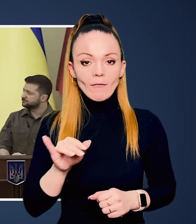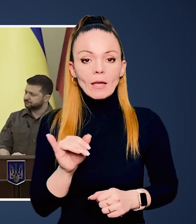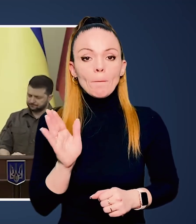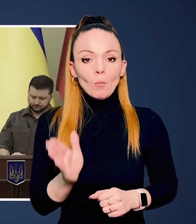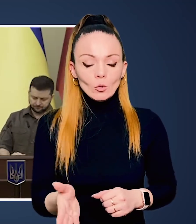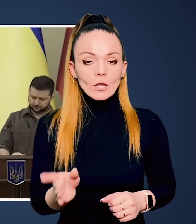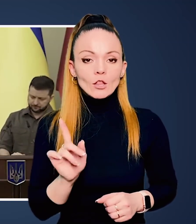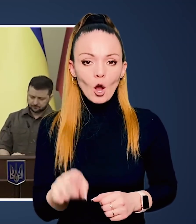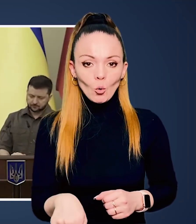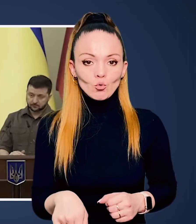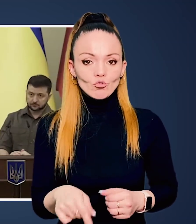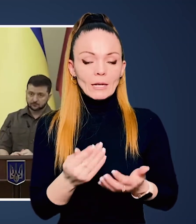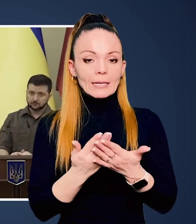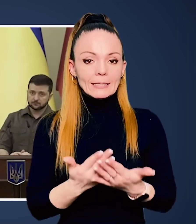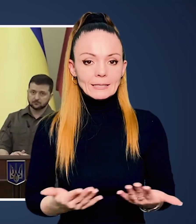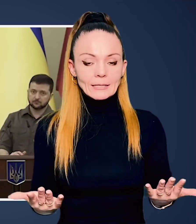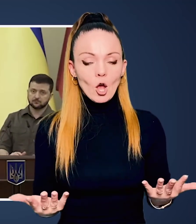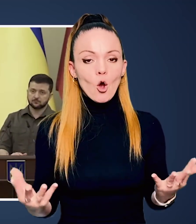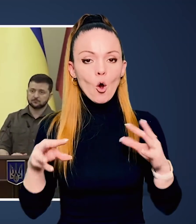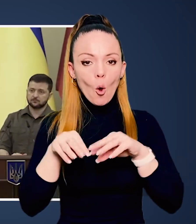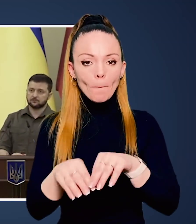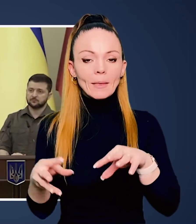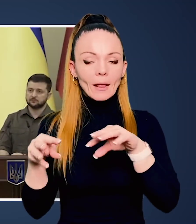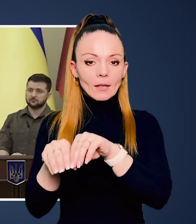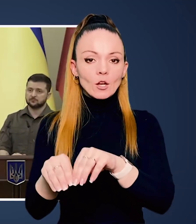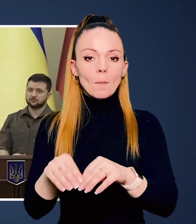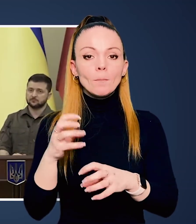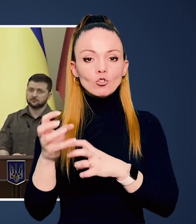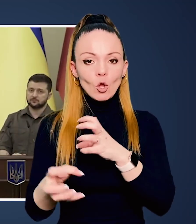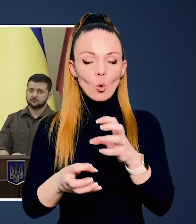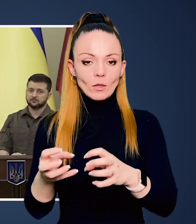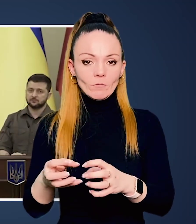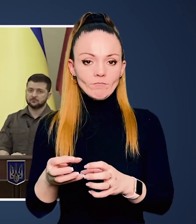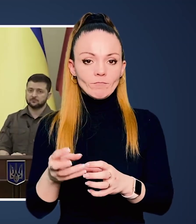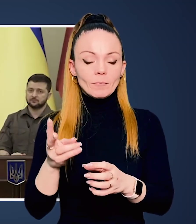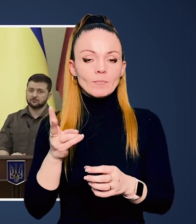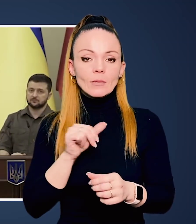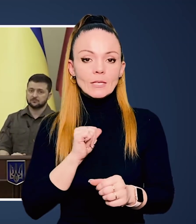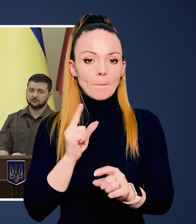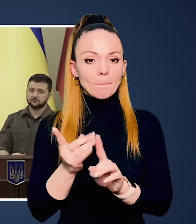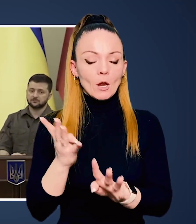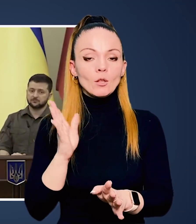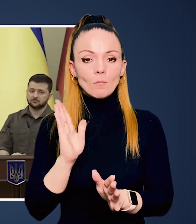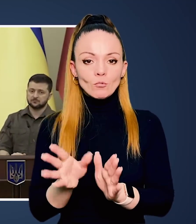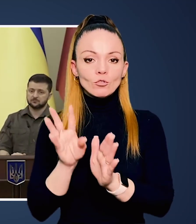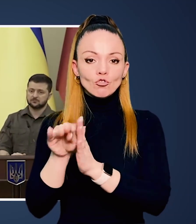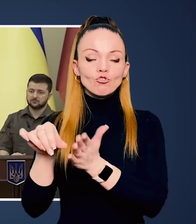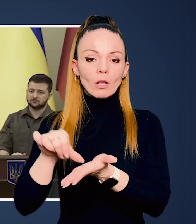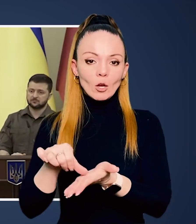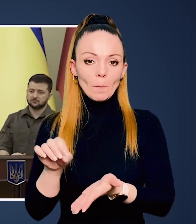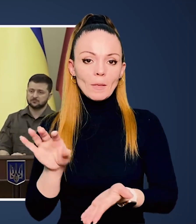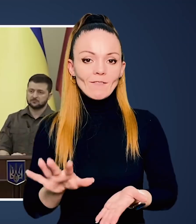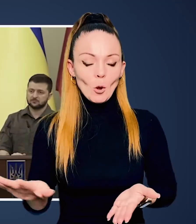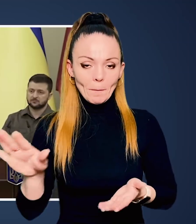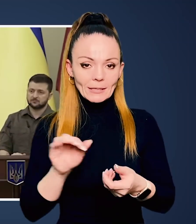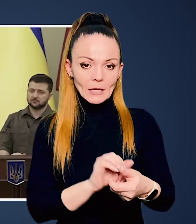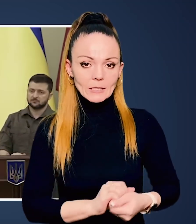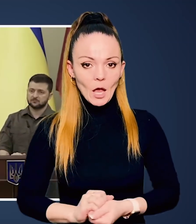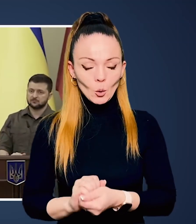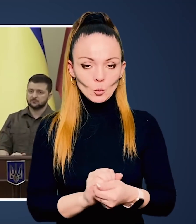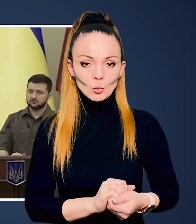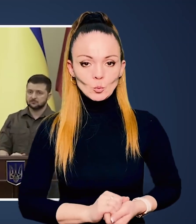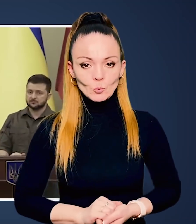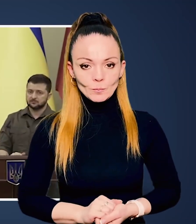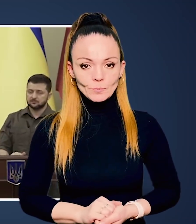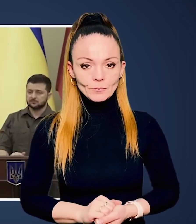демократичних держав. І буде також до різних об'єднаннях міжнародного характеру, насамперед